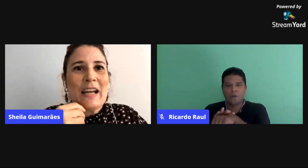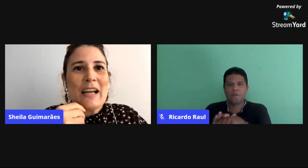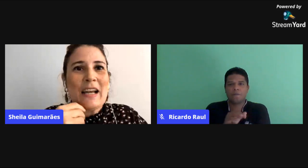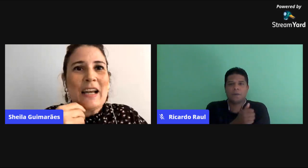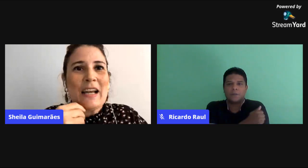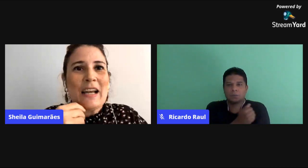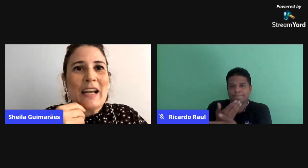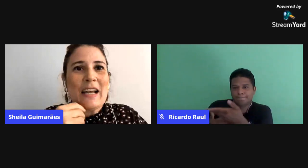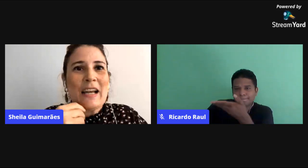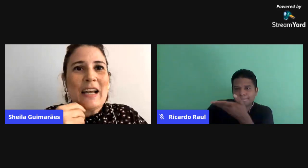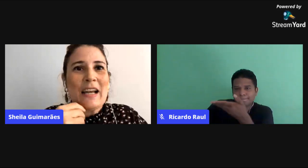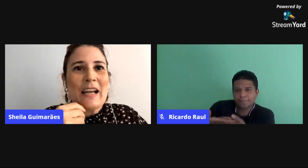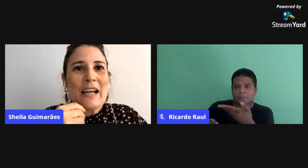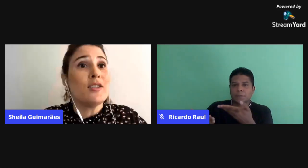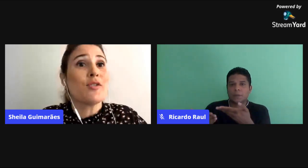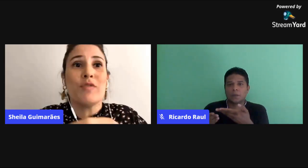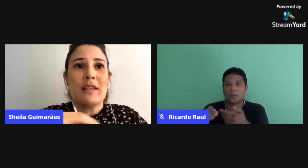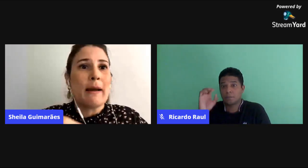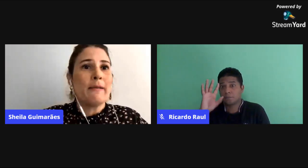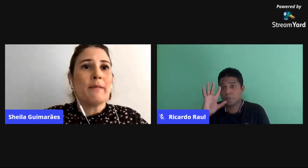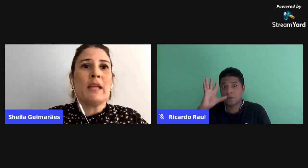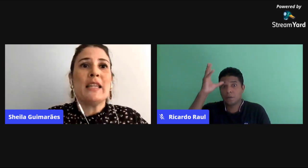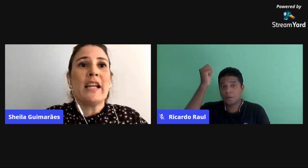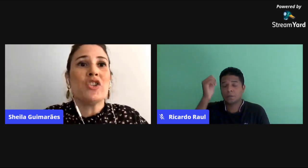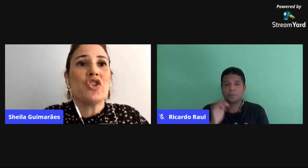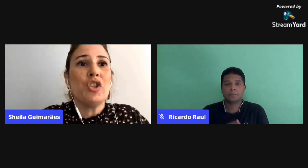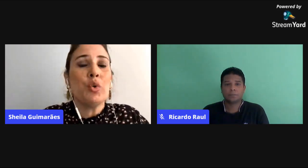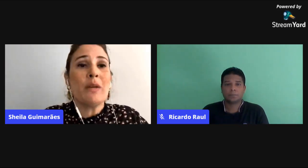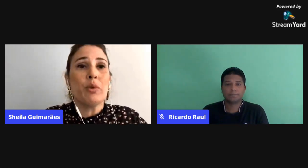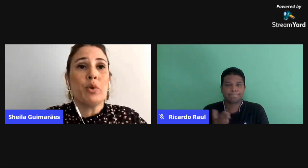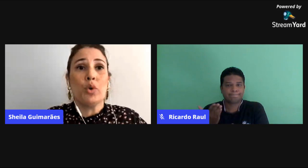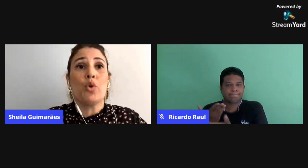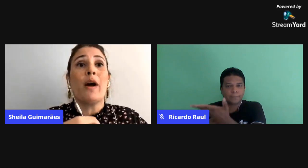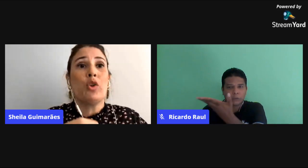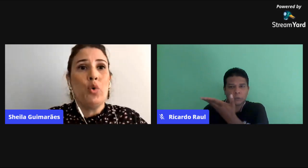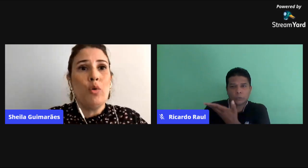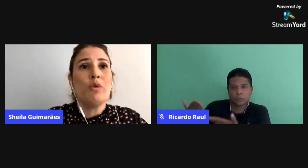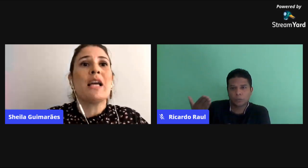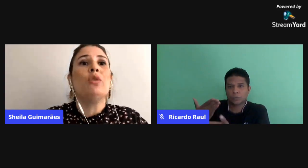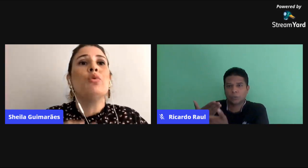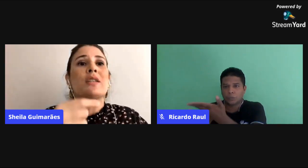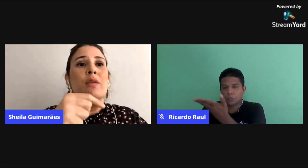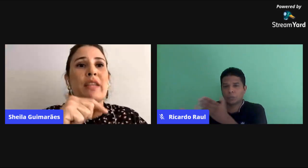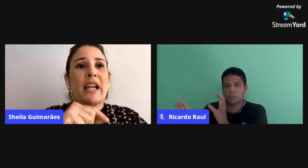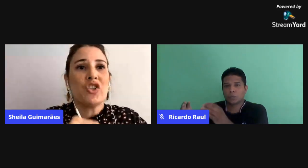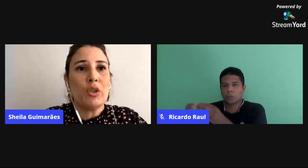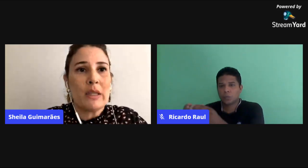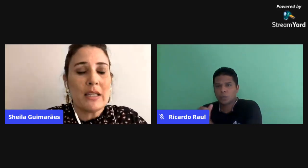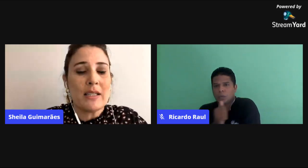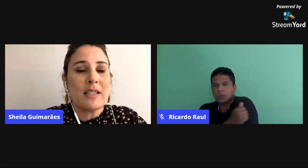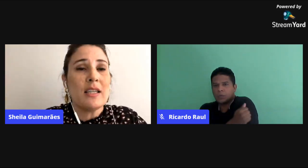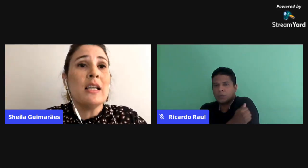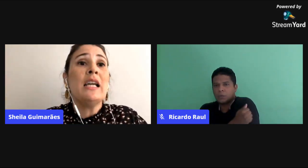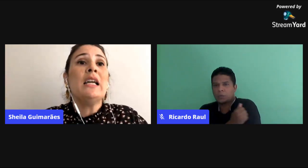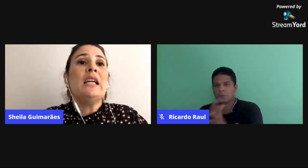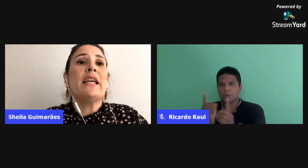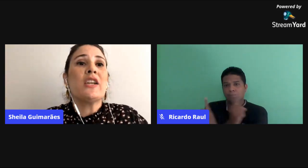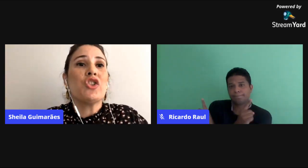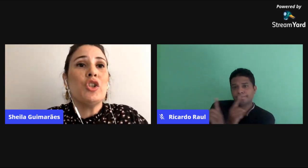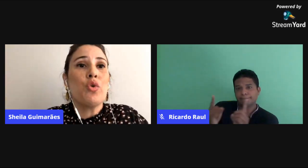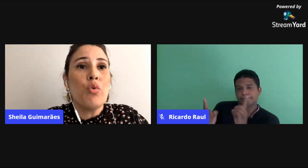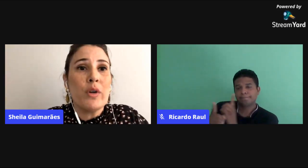interação, é o momento que acontece isso. Você está interagindo o tempo todo com a turma, os alunos estão interagindo entre si,